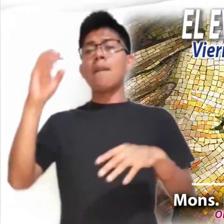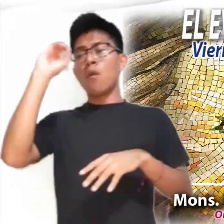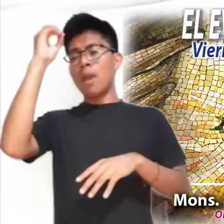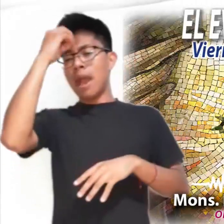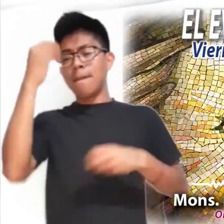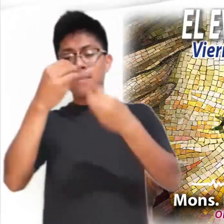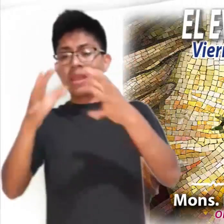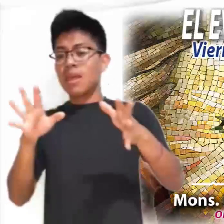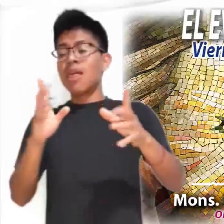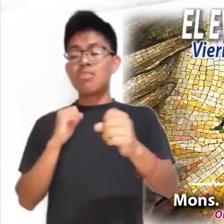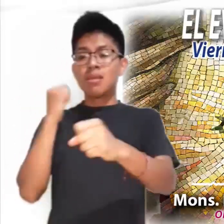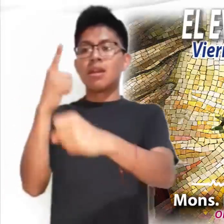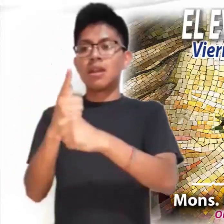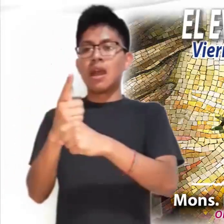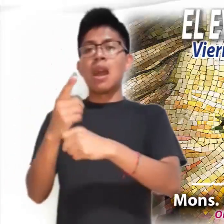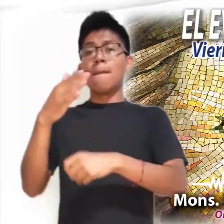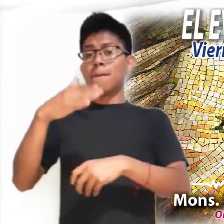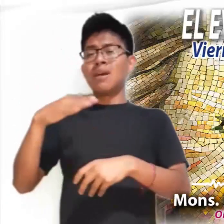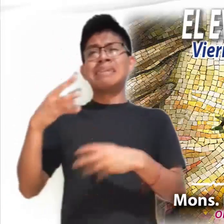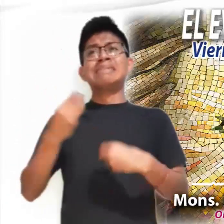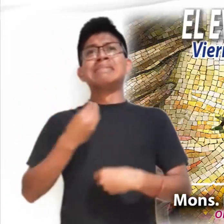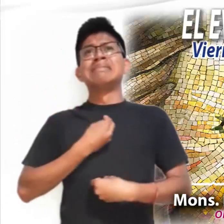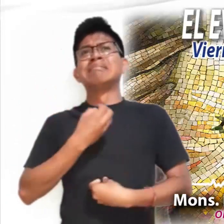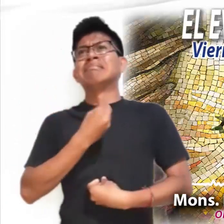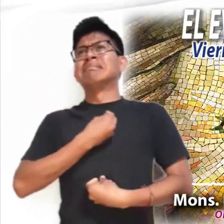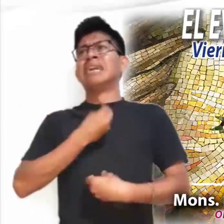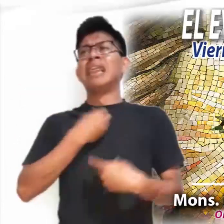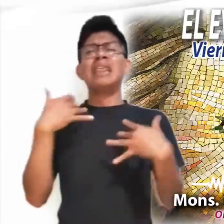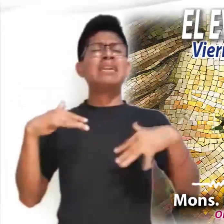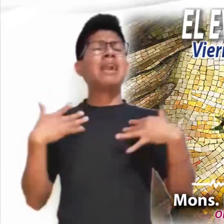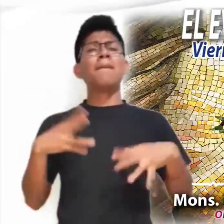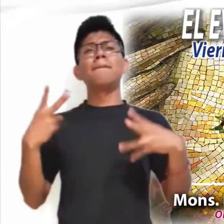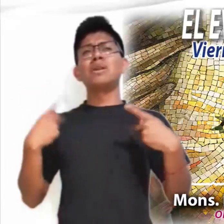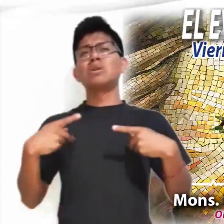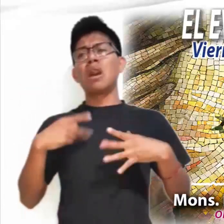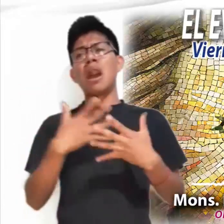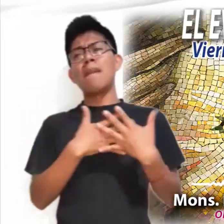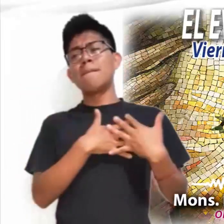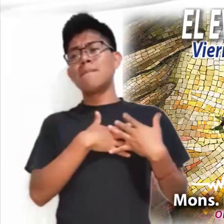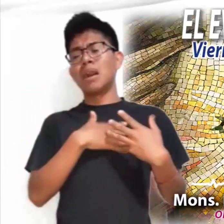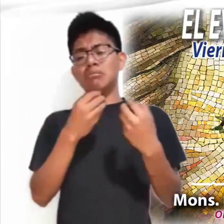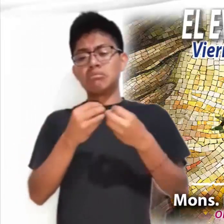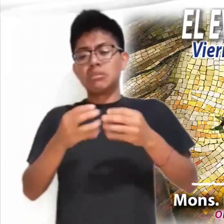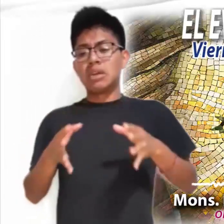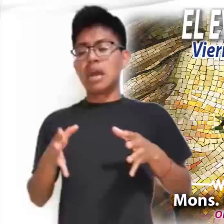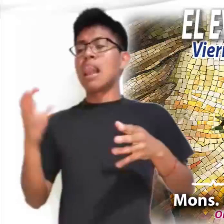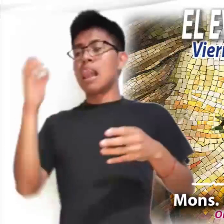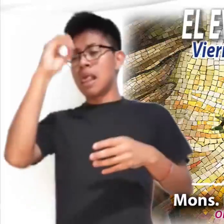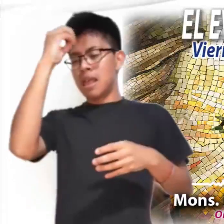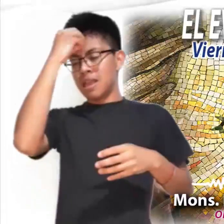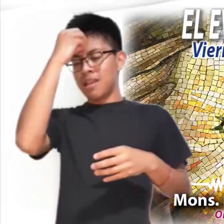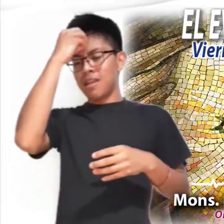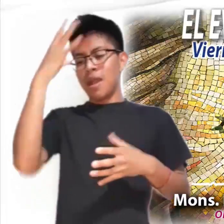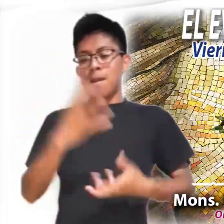angustia y el dolor de perder al ser amado su oveja, pasa a la alegría desbordante